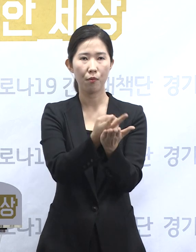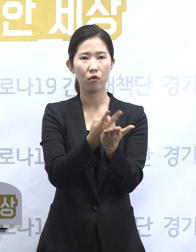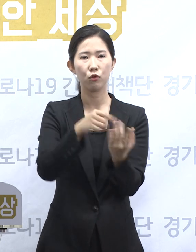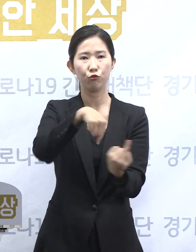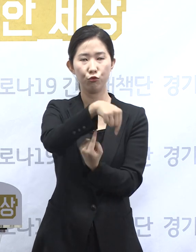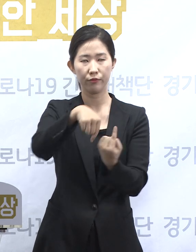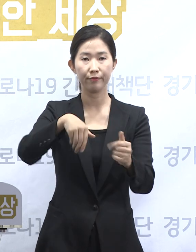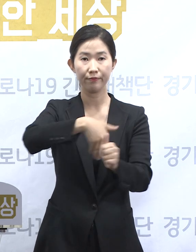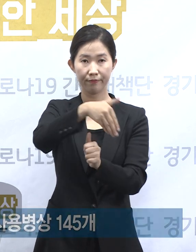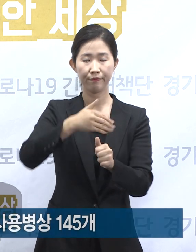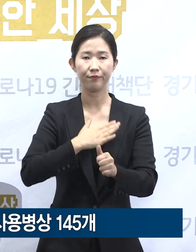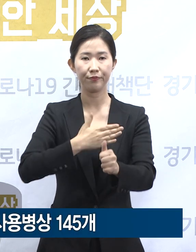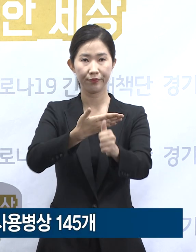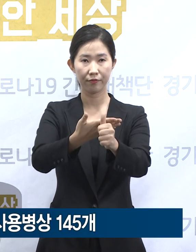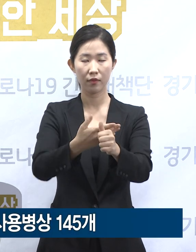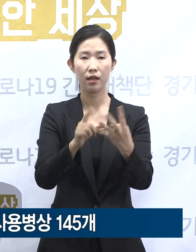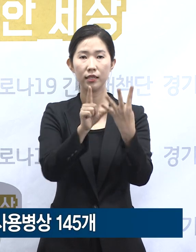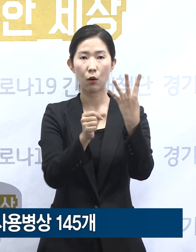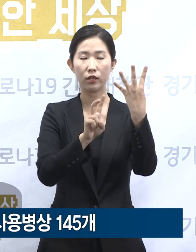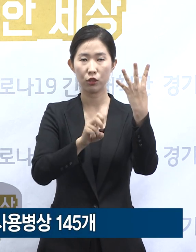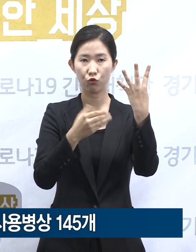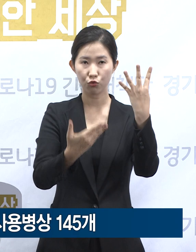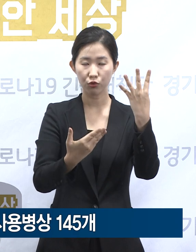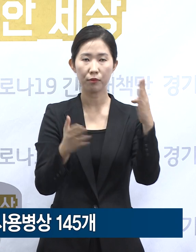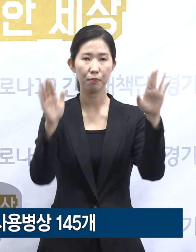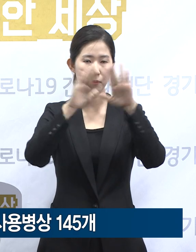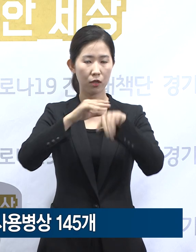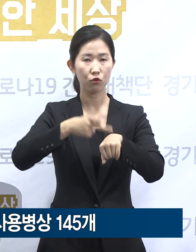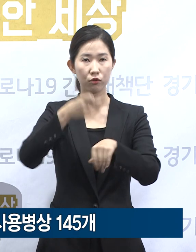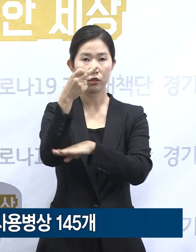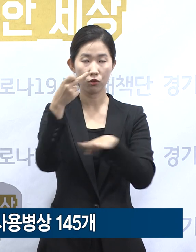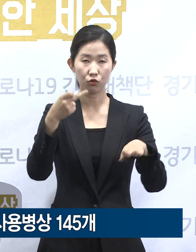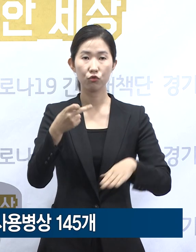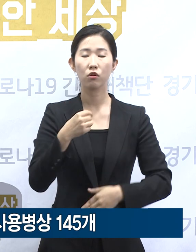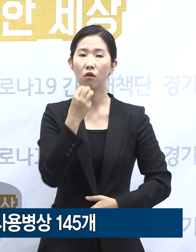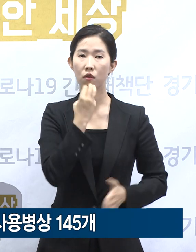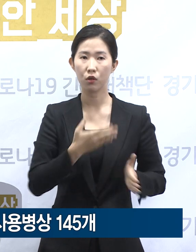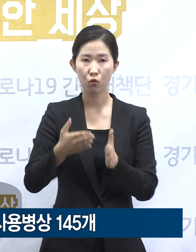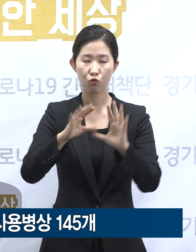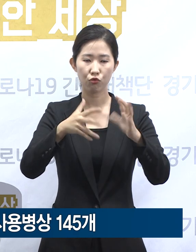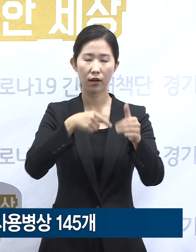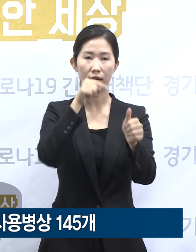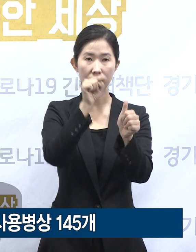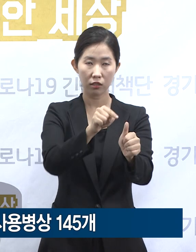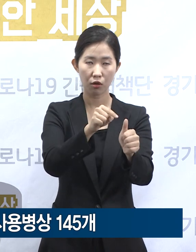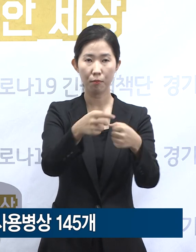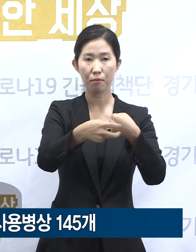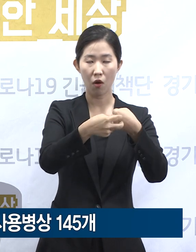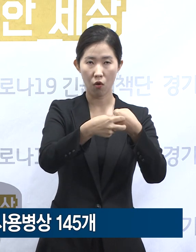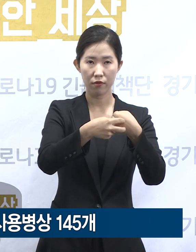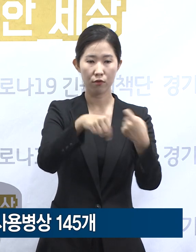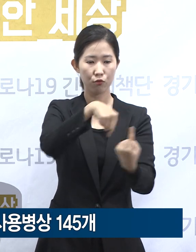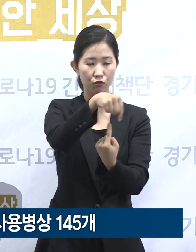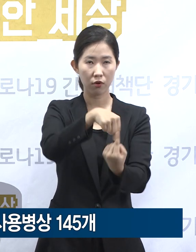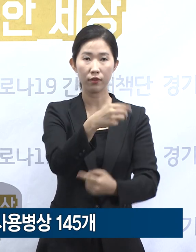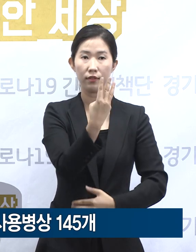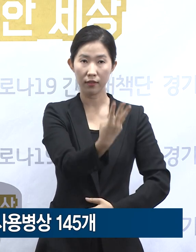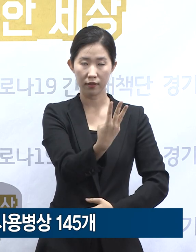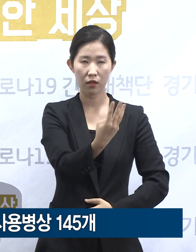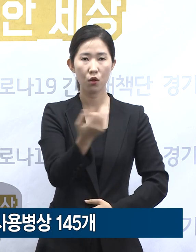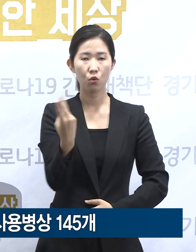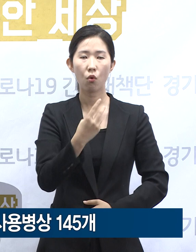4월 29일 0시 기준 경기도는 국가지정입원치료병상 운영병원 3곳,